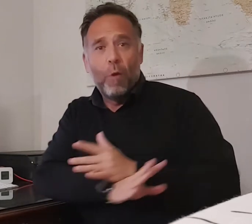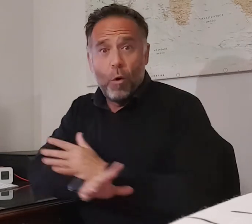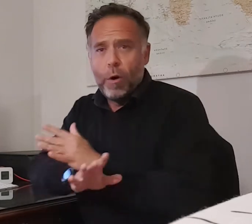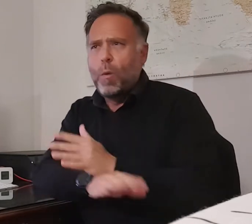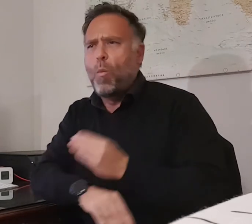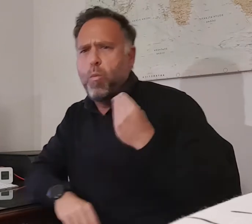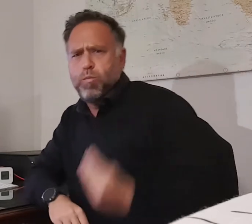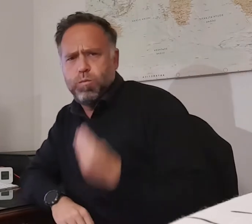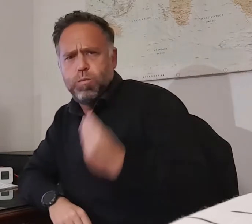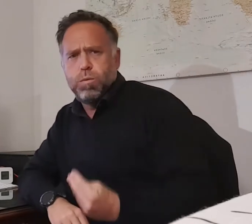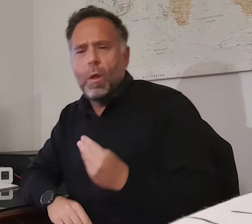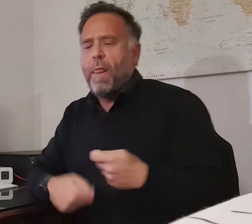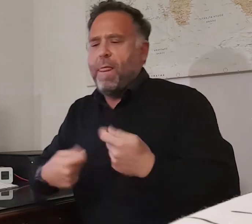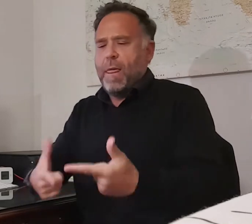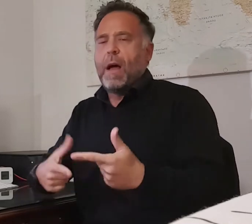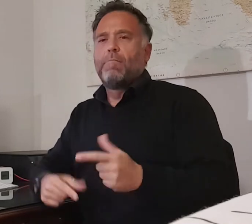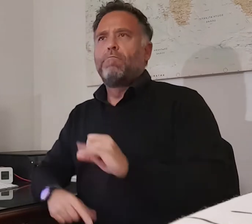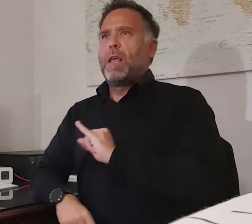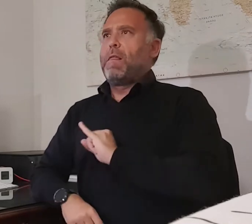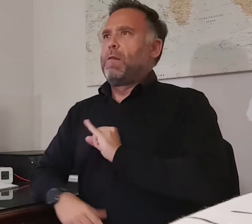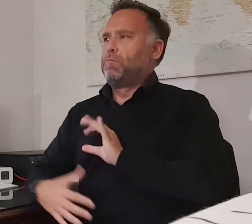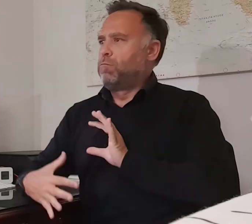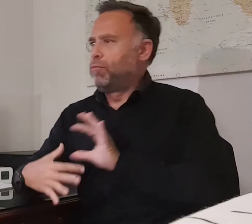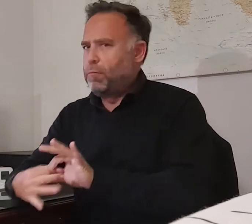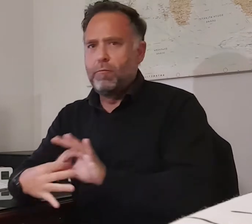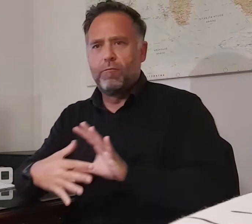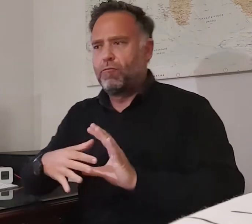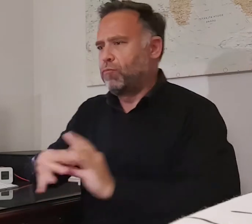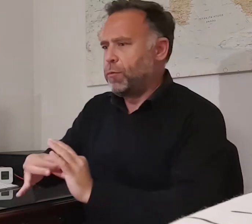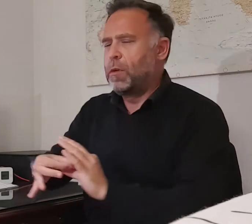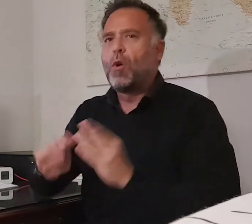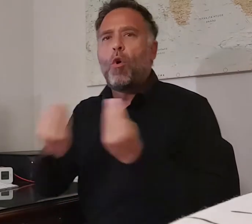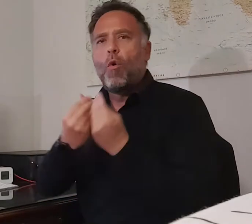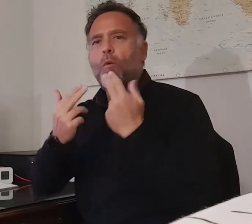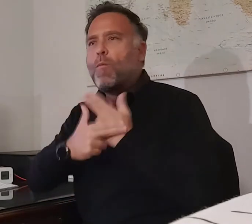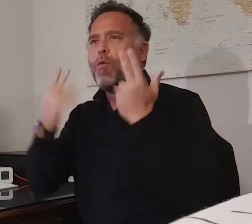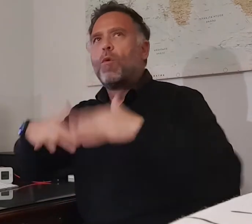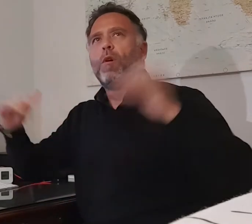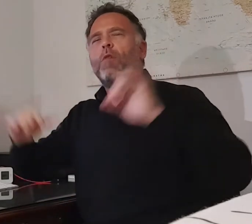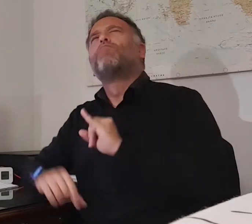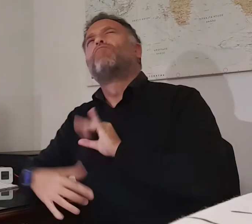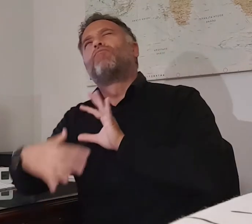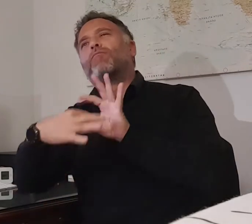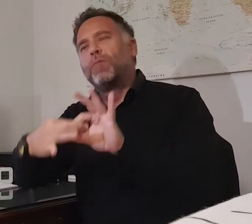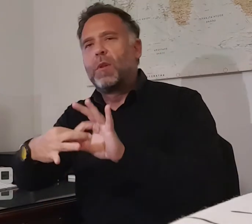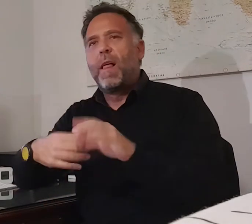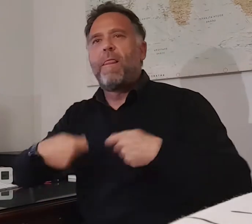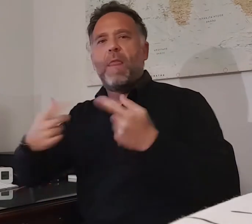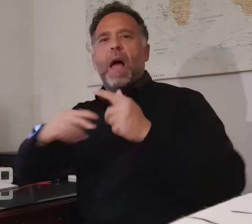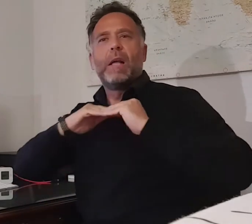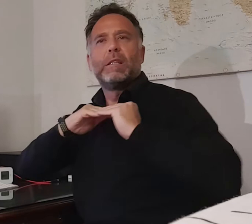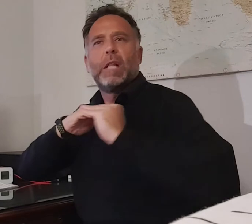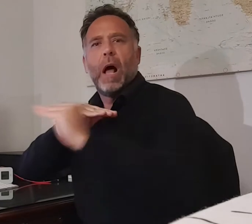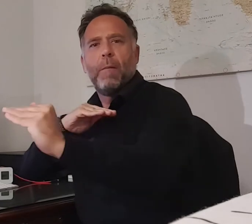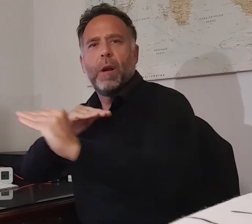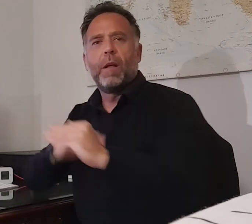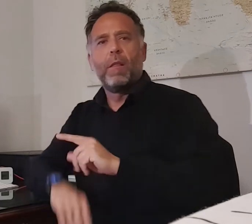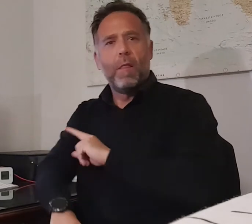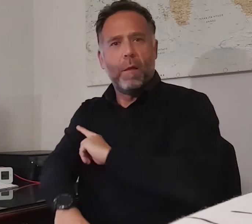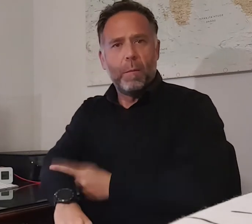fortalecer el vínculo de identificación con la grada y dotar de estabilidad deportiva al proyecto rojillo.